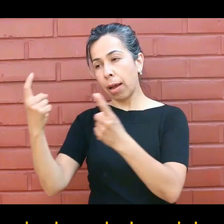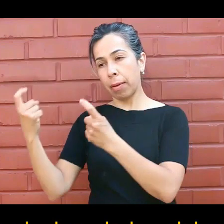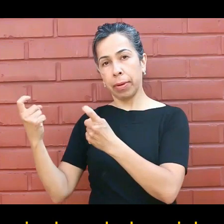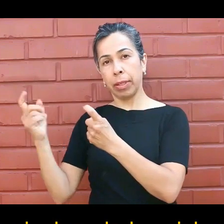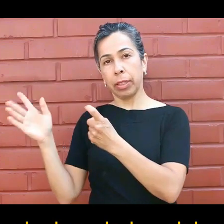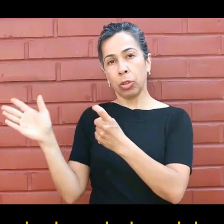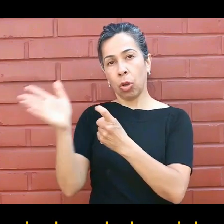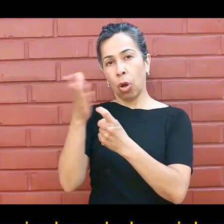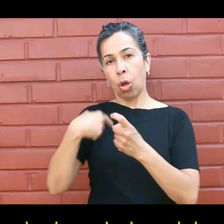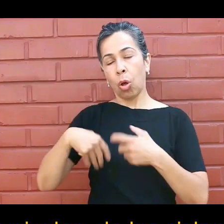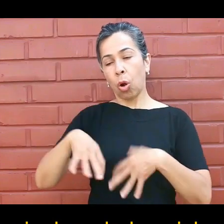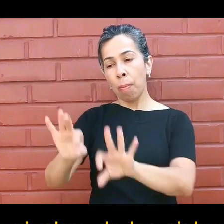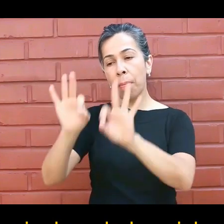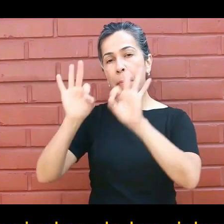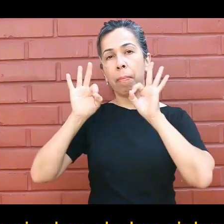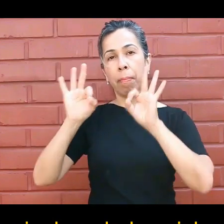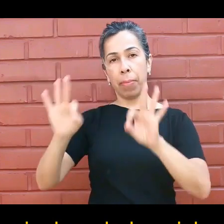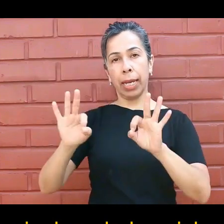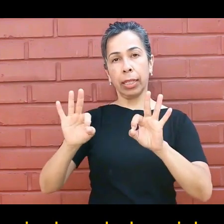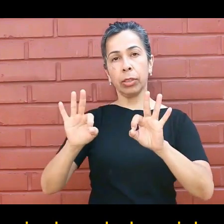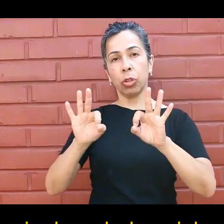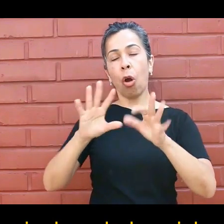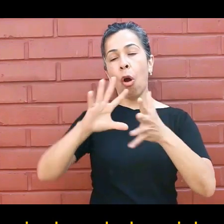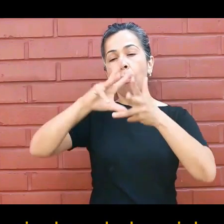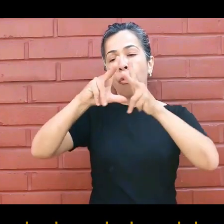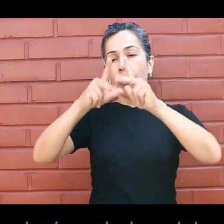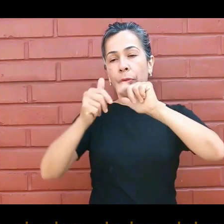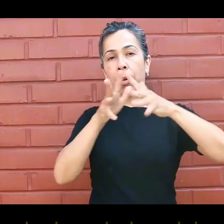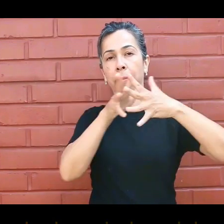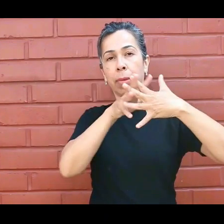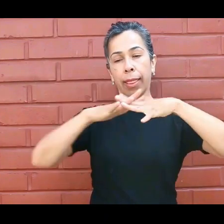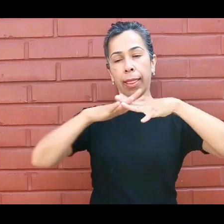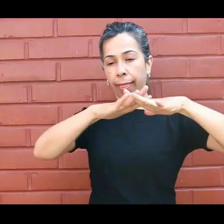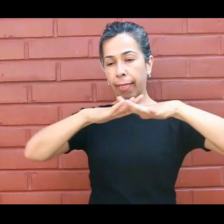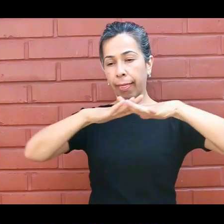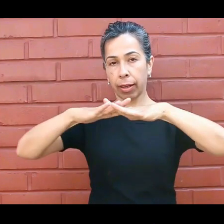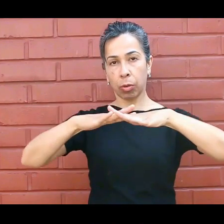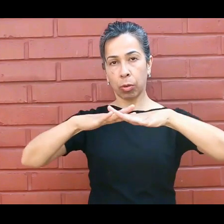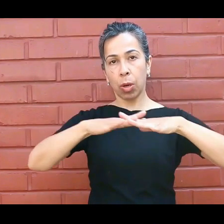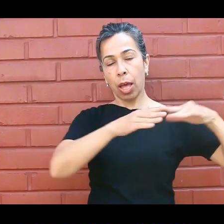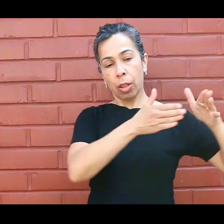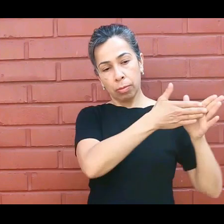al interior de los niveles de los ciclos,